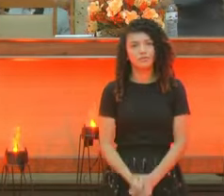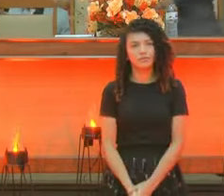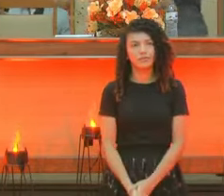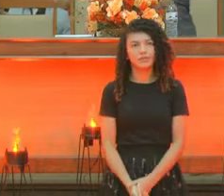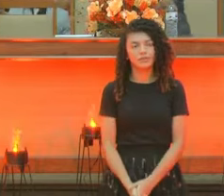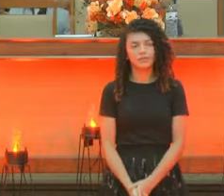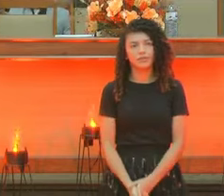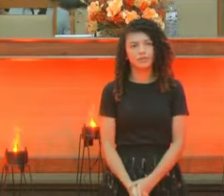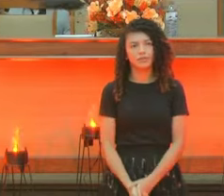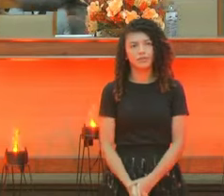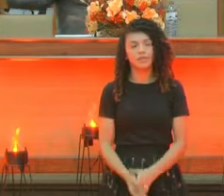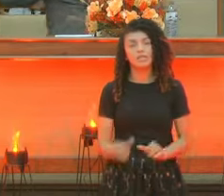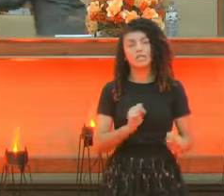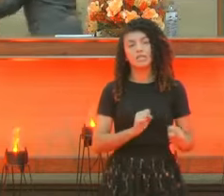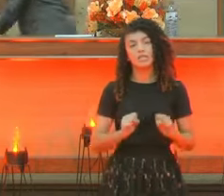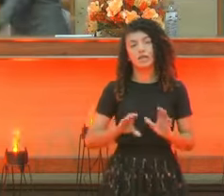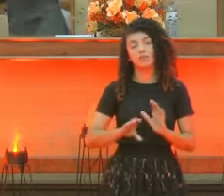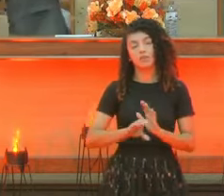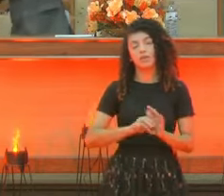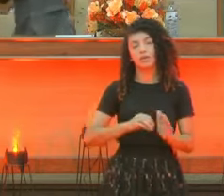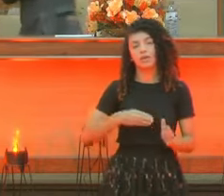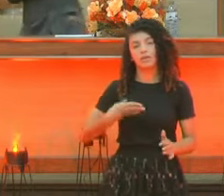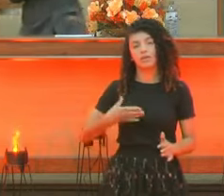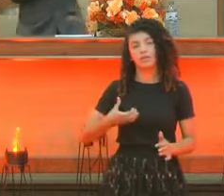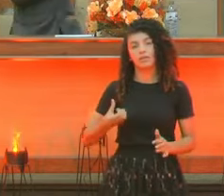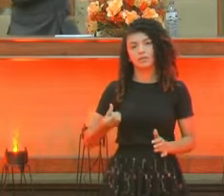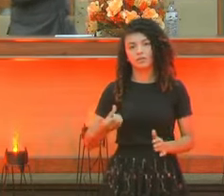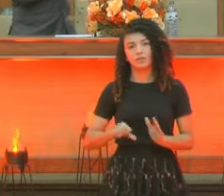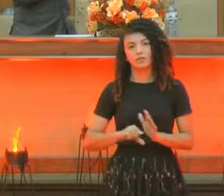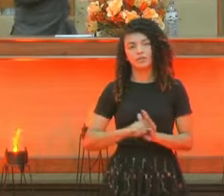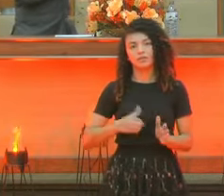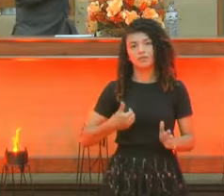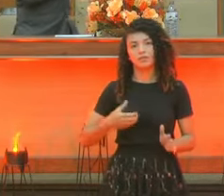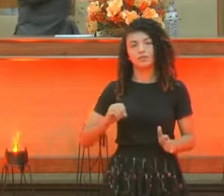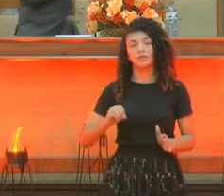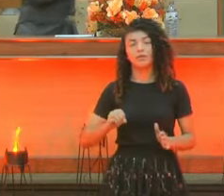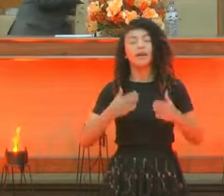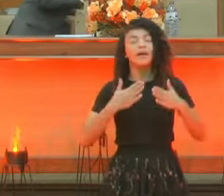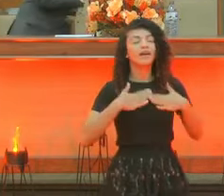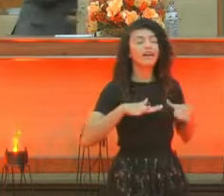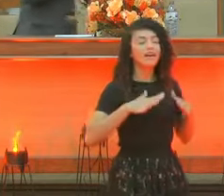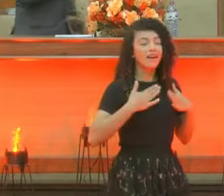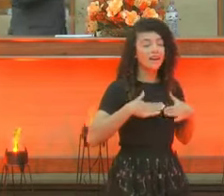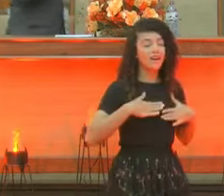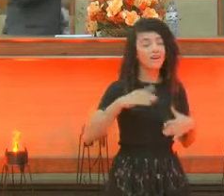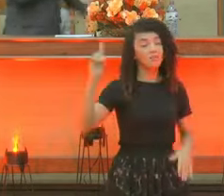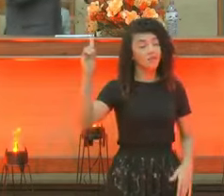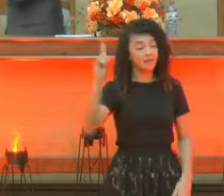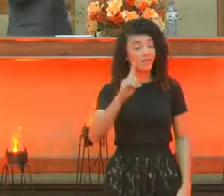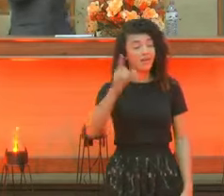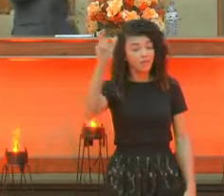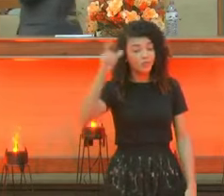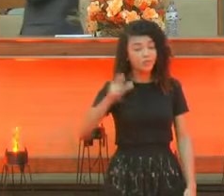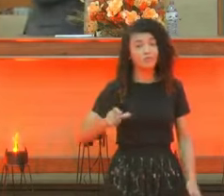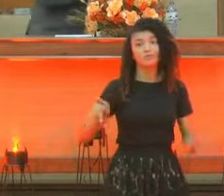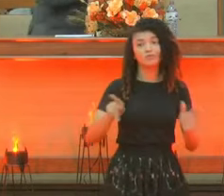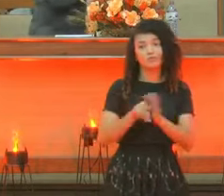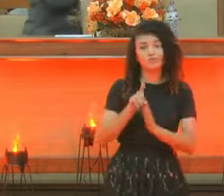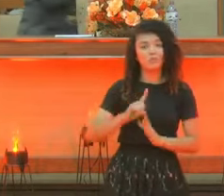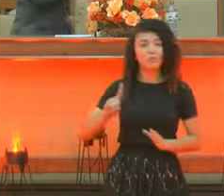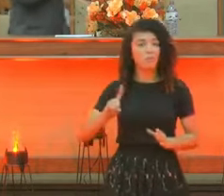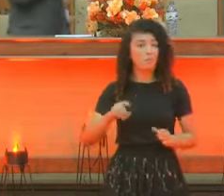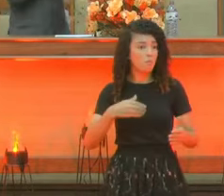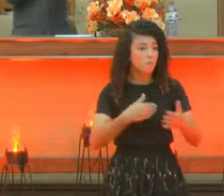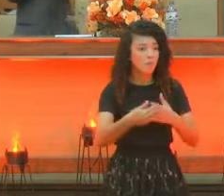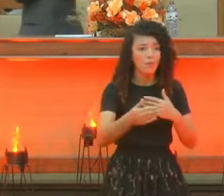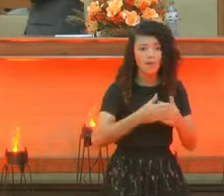Salmo 46, 10. Aquetaibus e sabei que eu sou Deus. A terra pode pegar fogo.